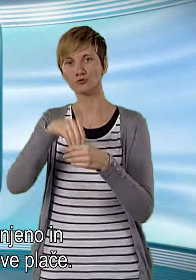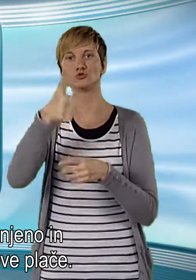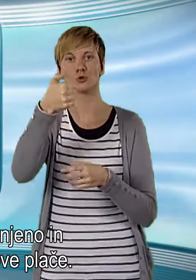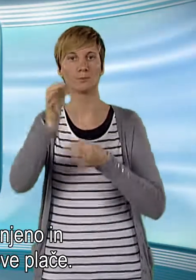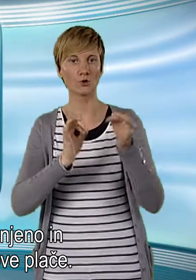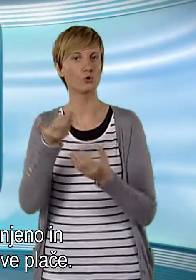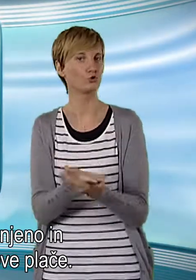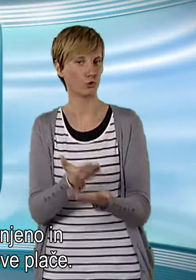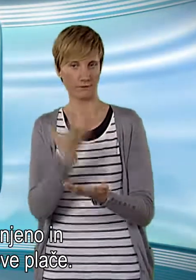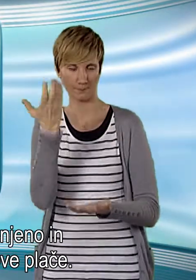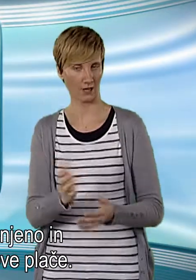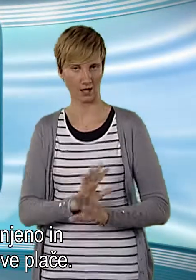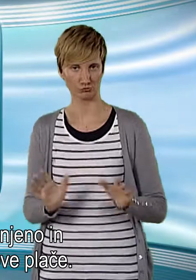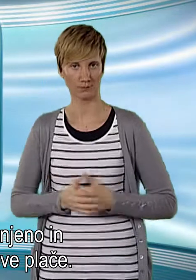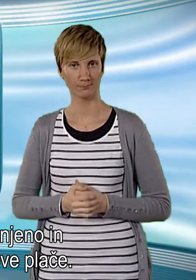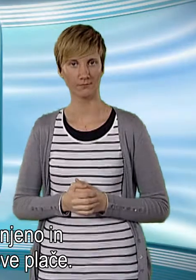osnovne plače.